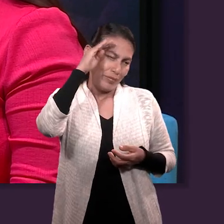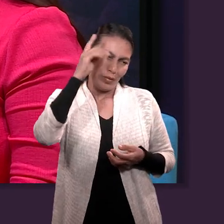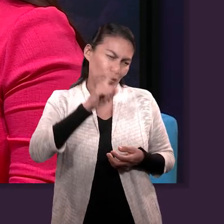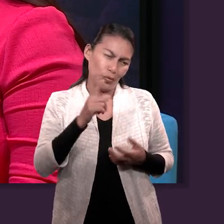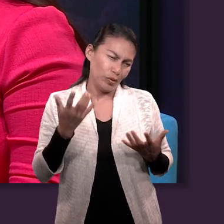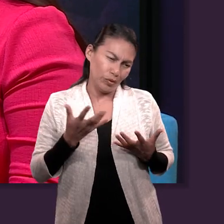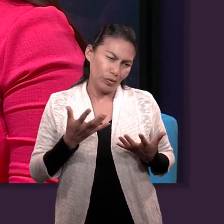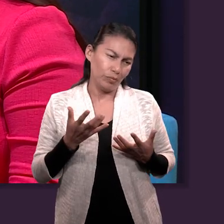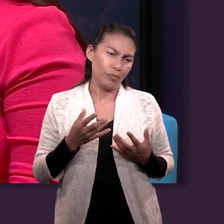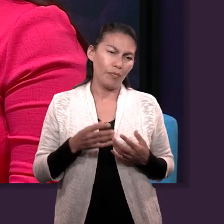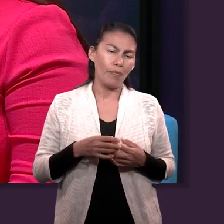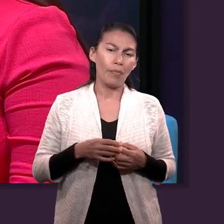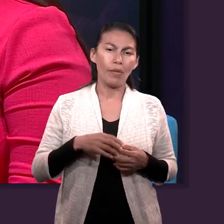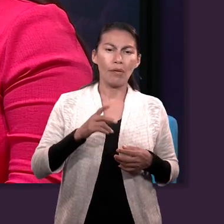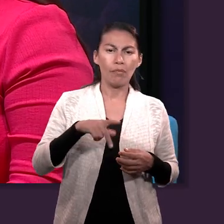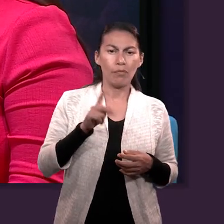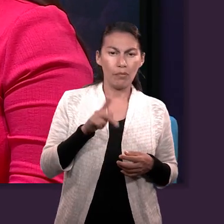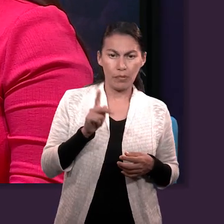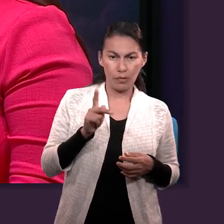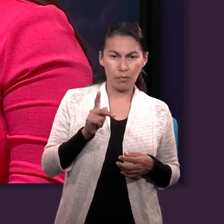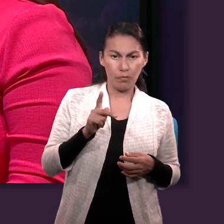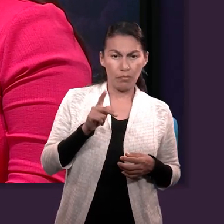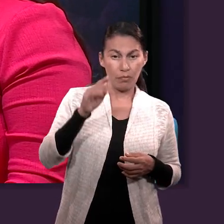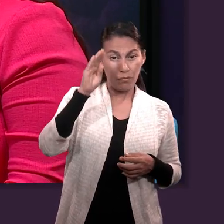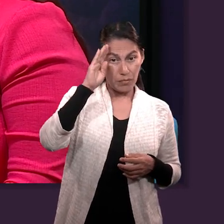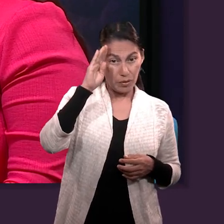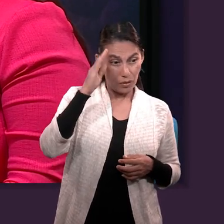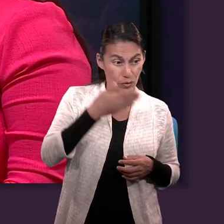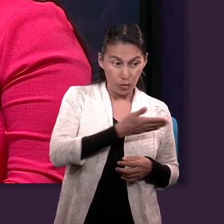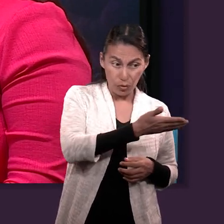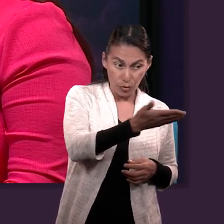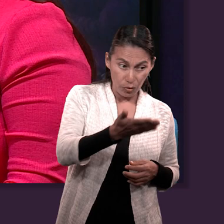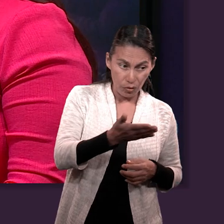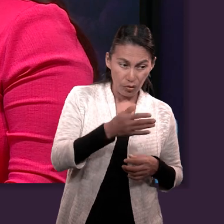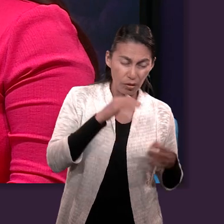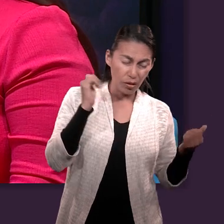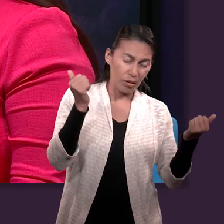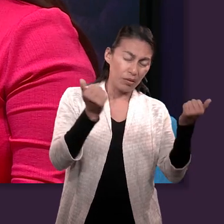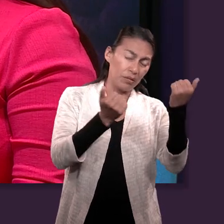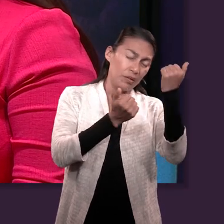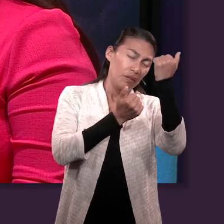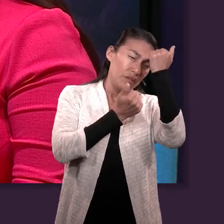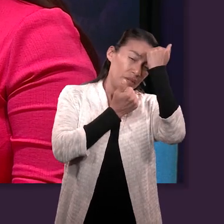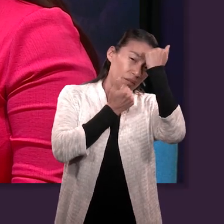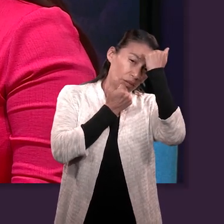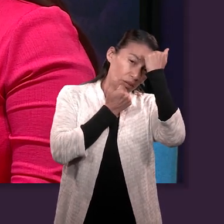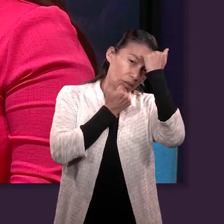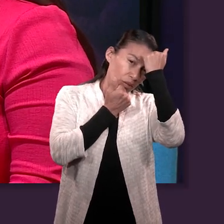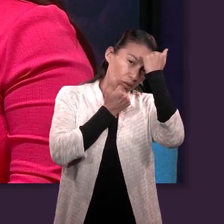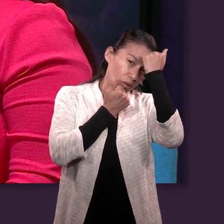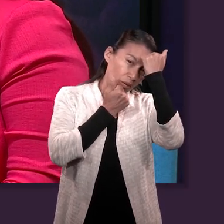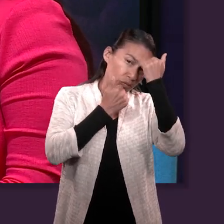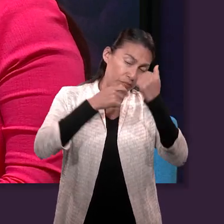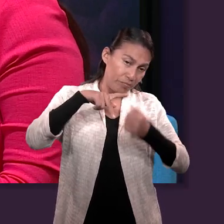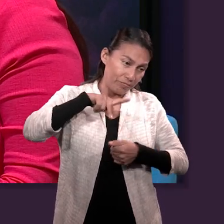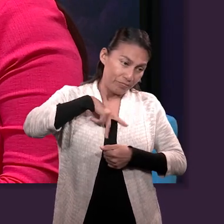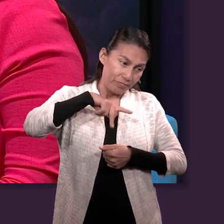pero creo que el pueblo se hubiera arrepentido por su propio,